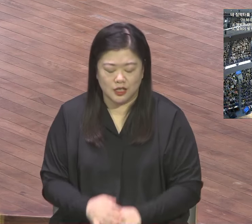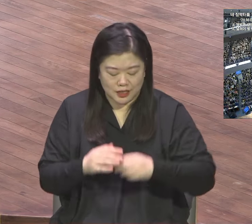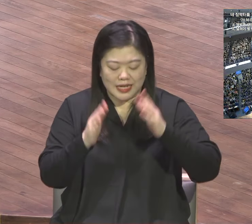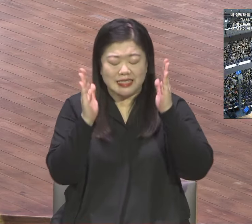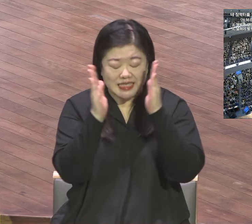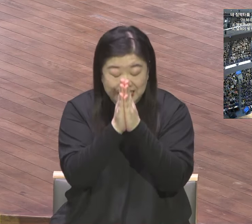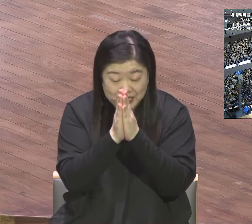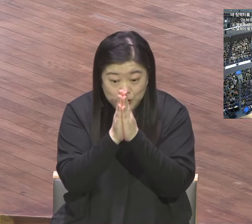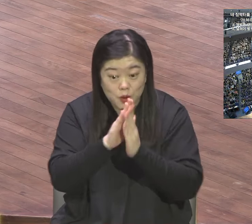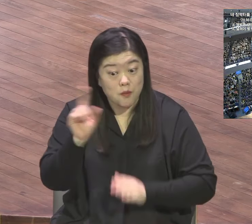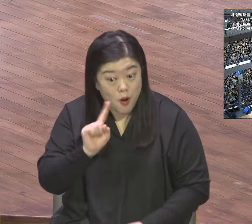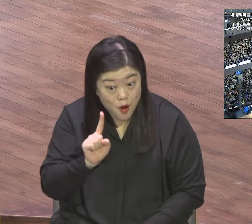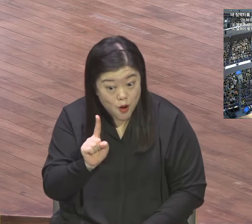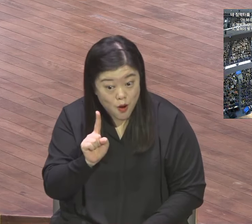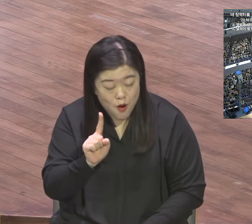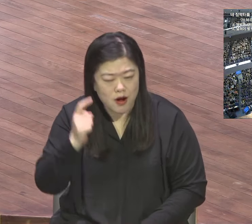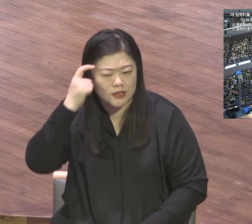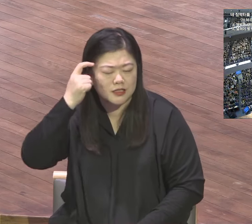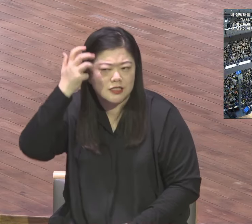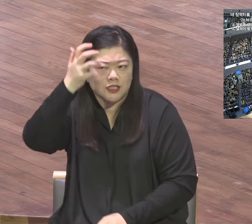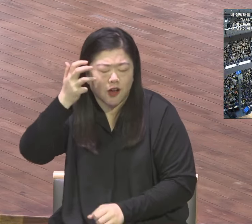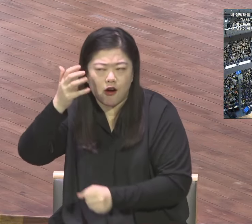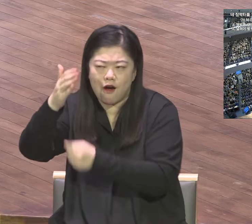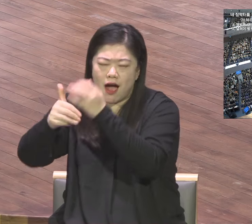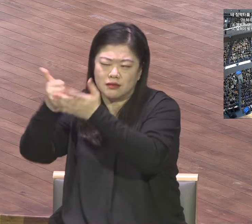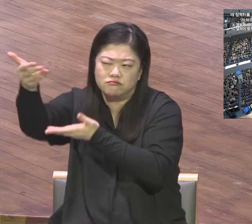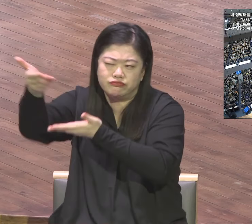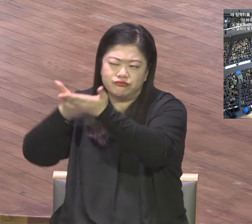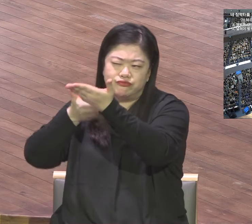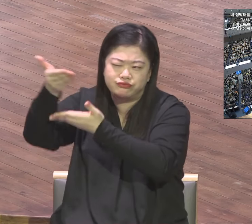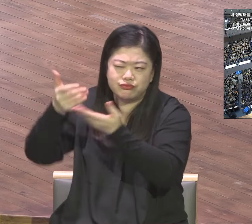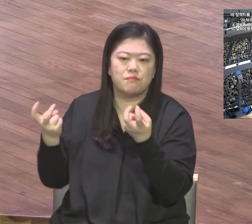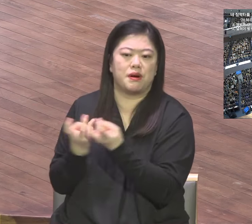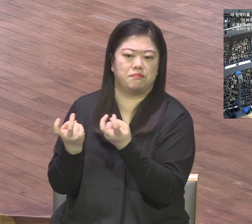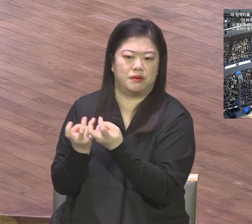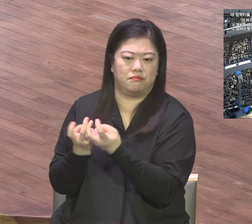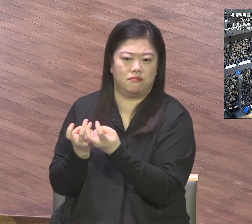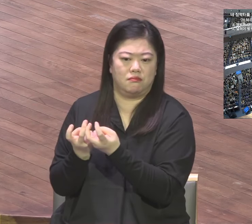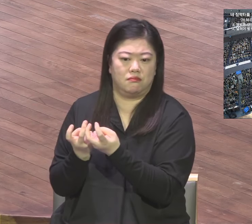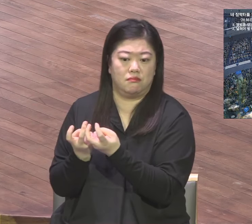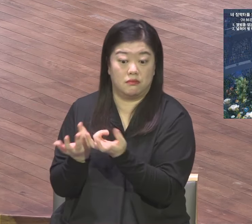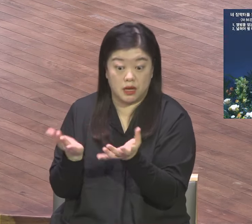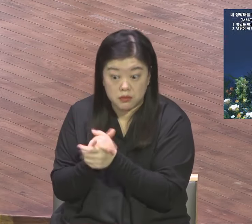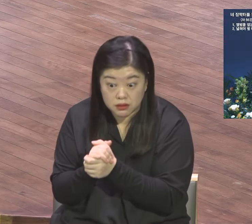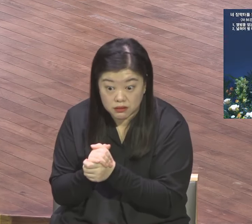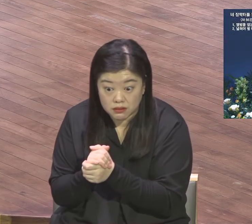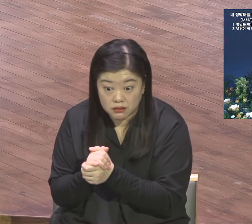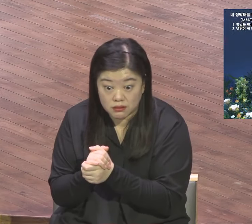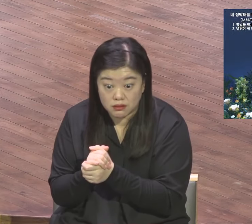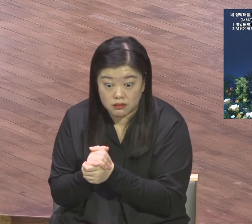영적과학이다 영적과학이에요 기도에는 이런 이유가 없다